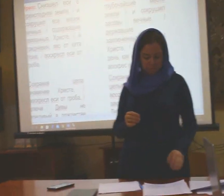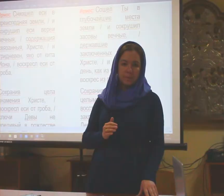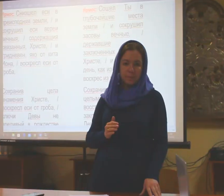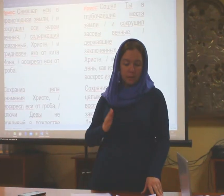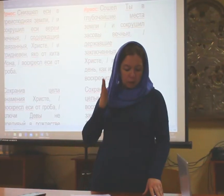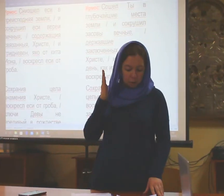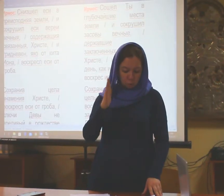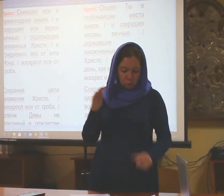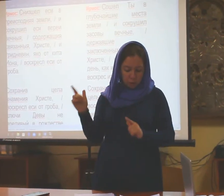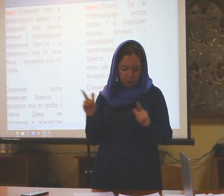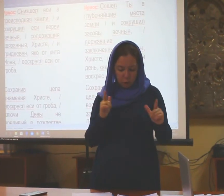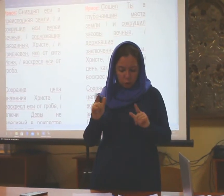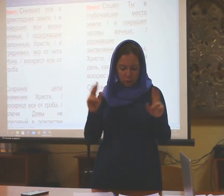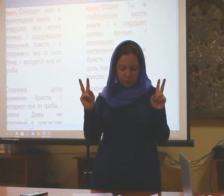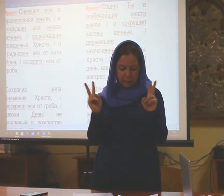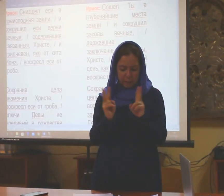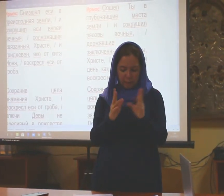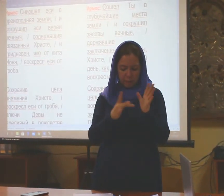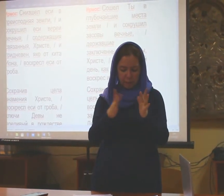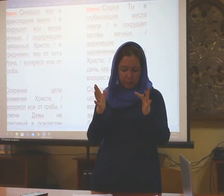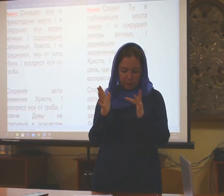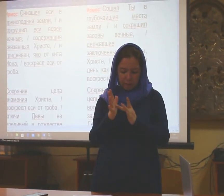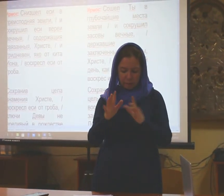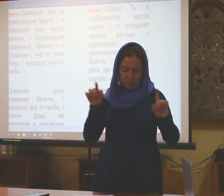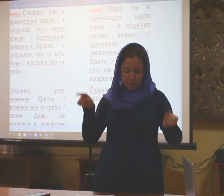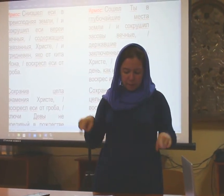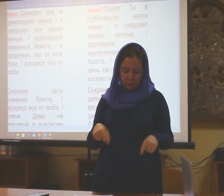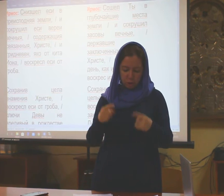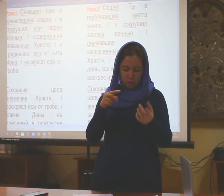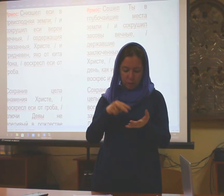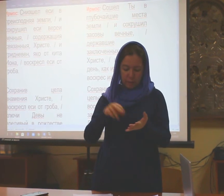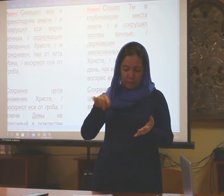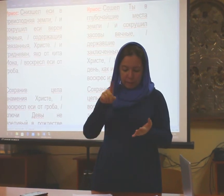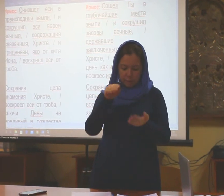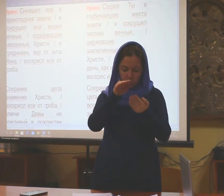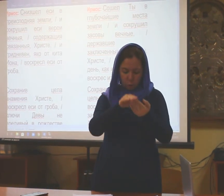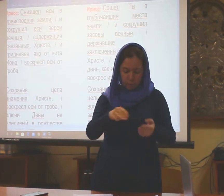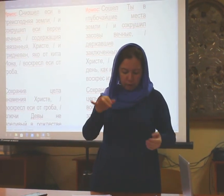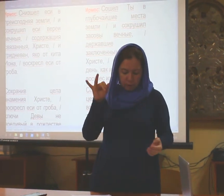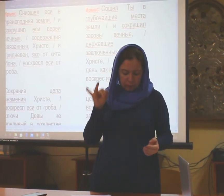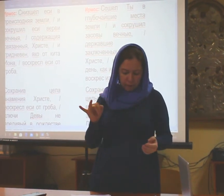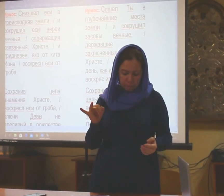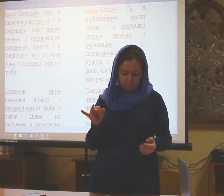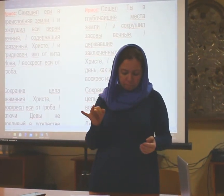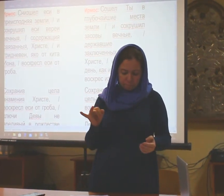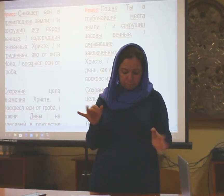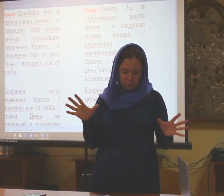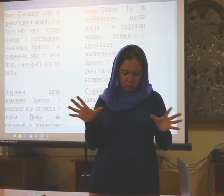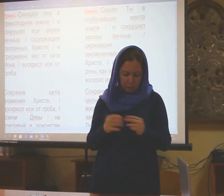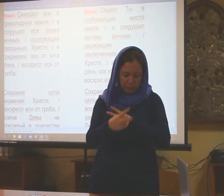Будем готовы встретить Христа воскресшего из гроба и вместе